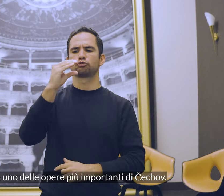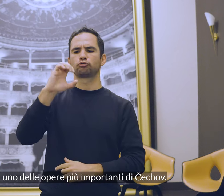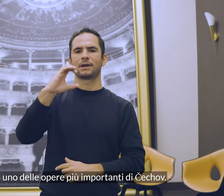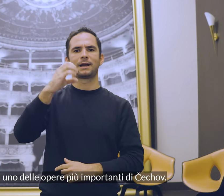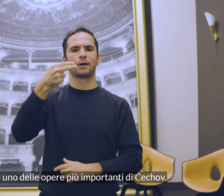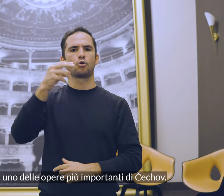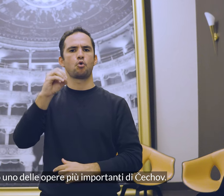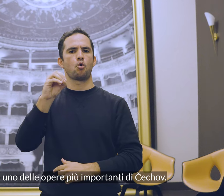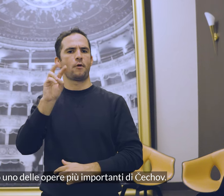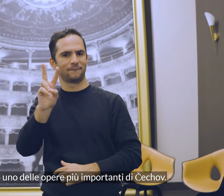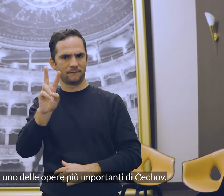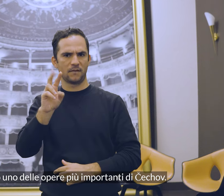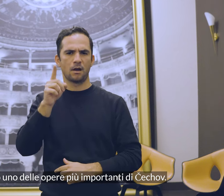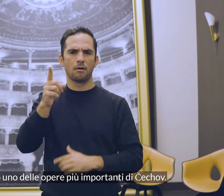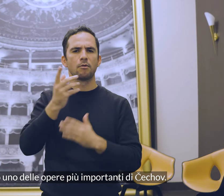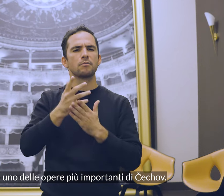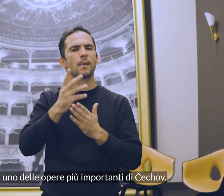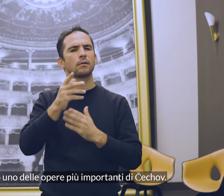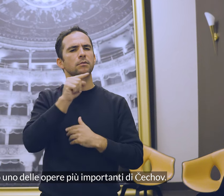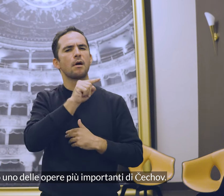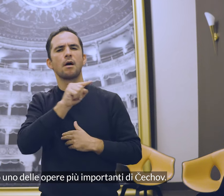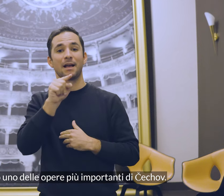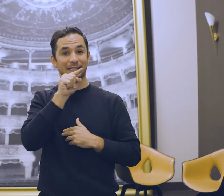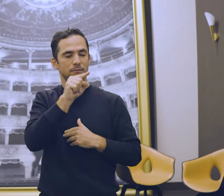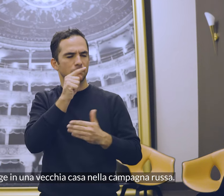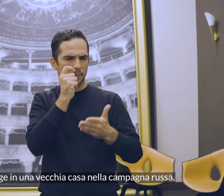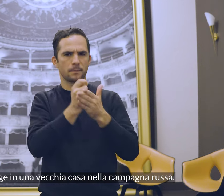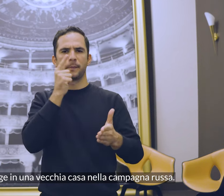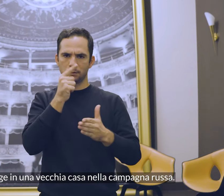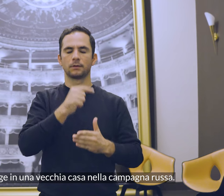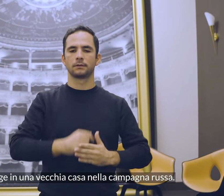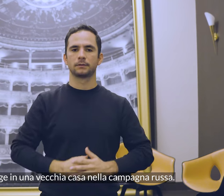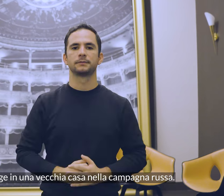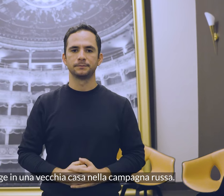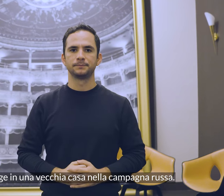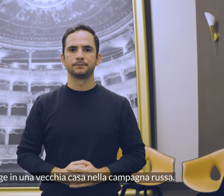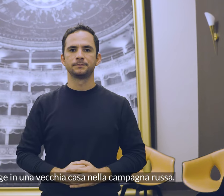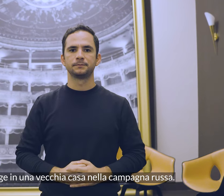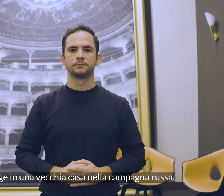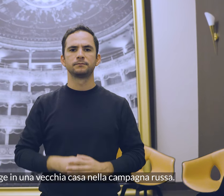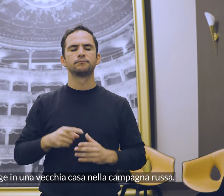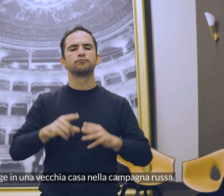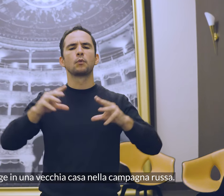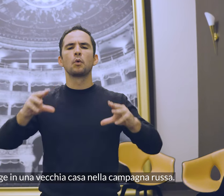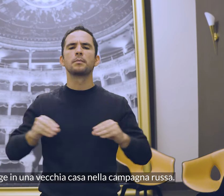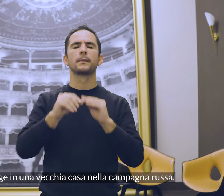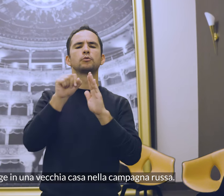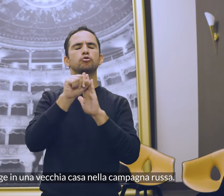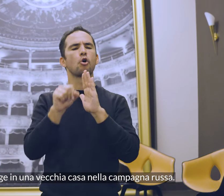opere più importanti di Chekhov. La storia si svolge in una vecchia casa